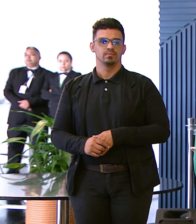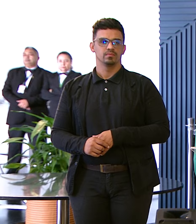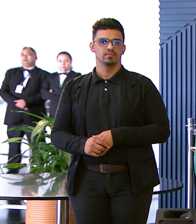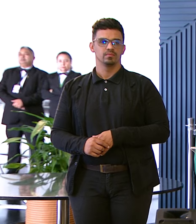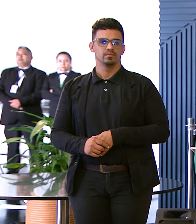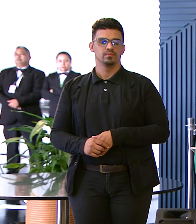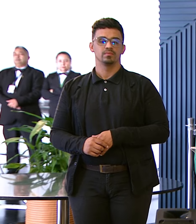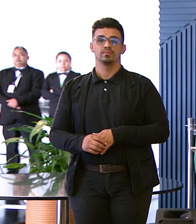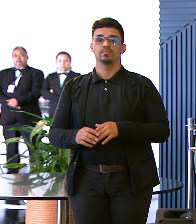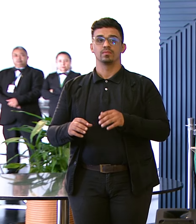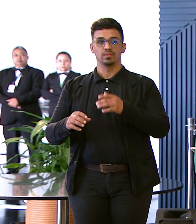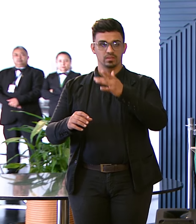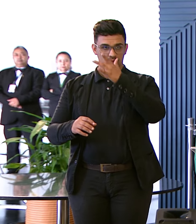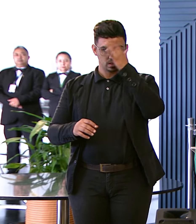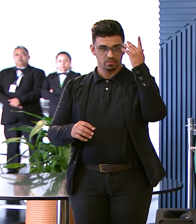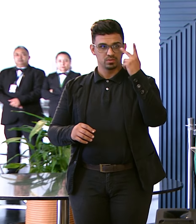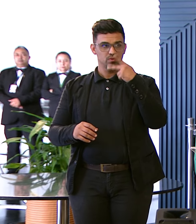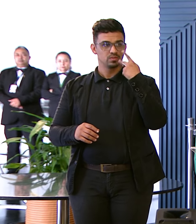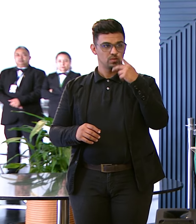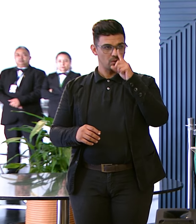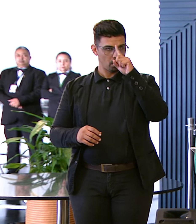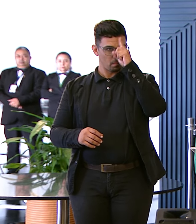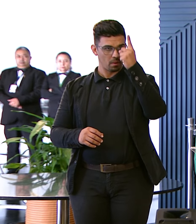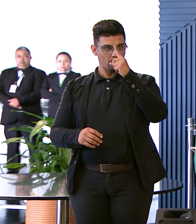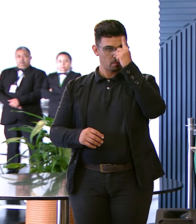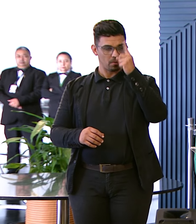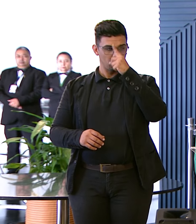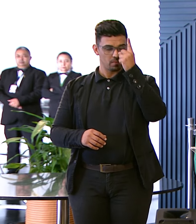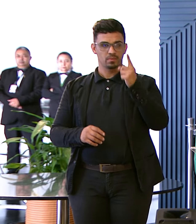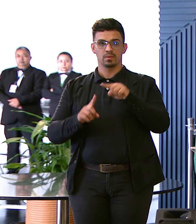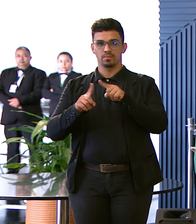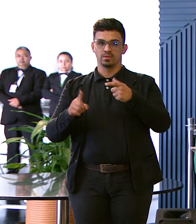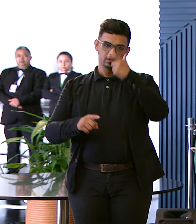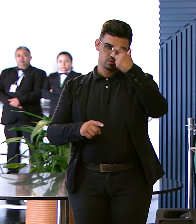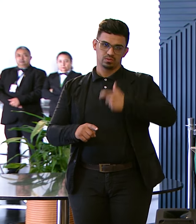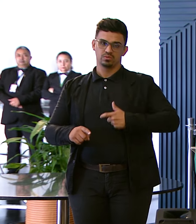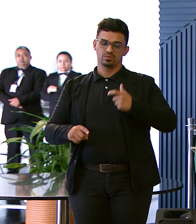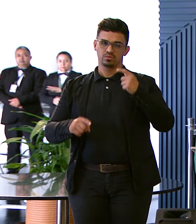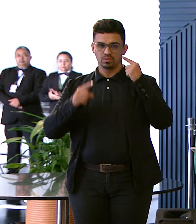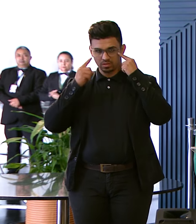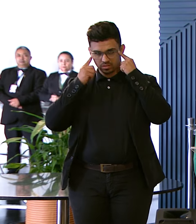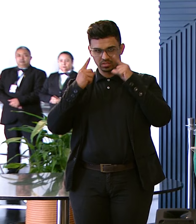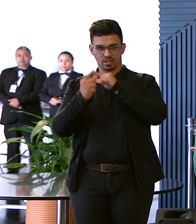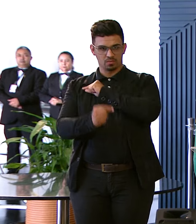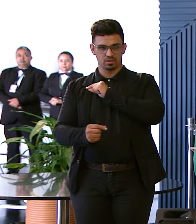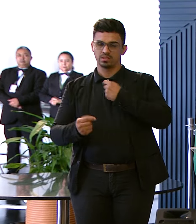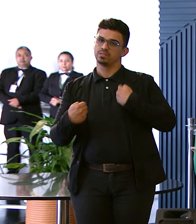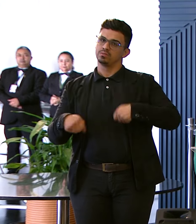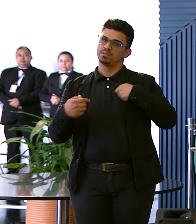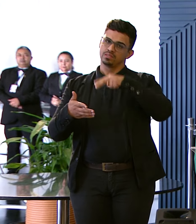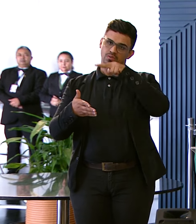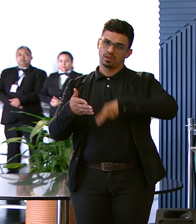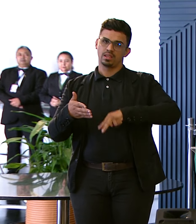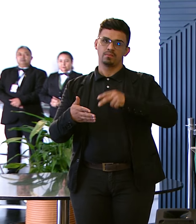Bem, todo mundo falou de improviso Mas eu sou uma pessoa japonesa Então eu tenho que ler Para não errar